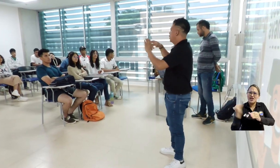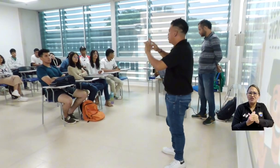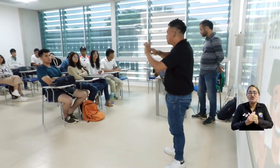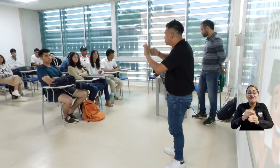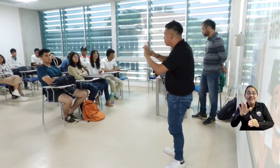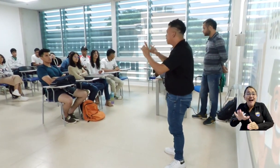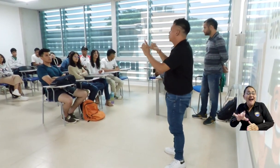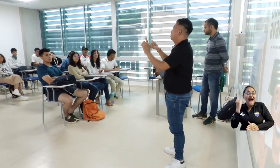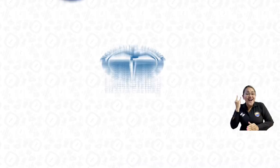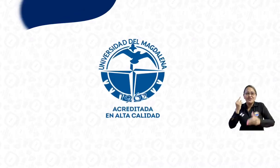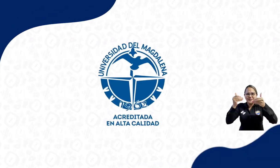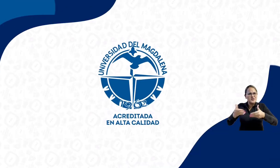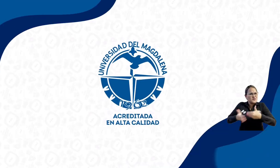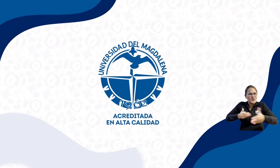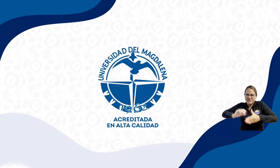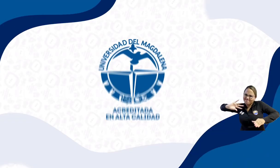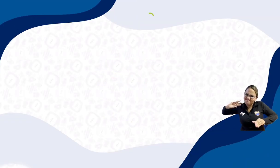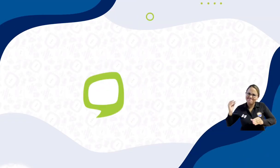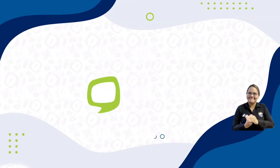importar sus capacidades.